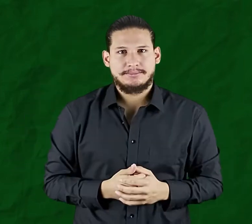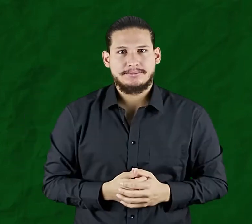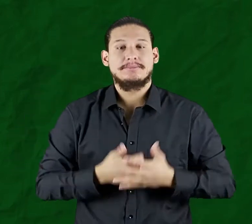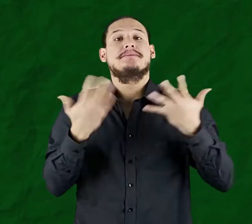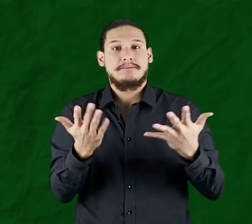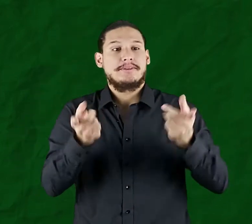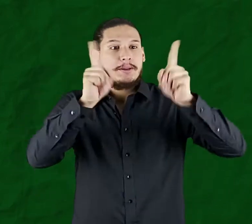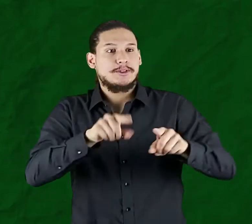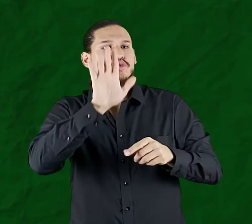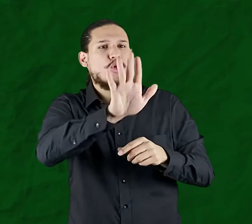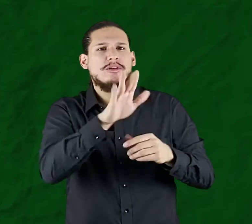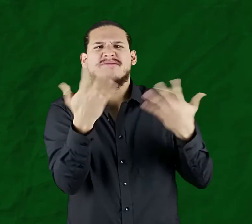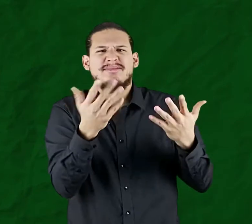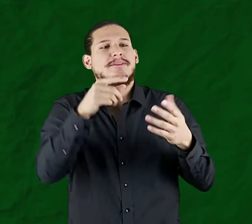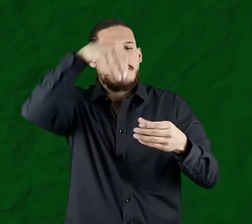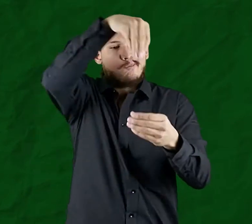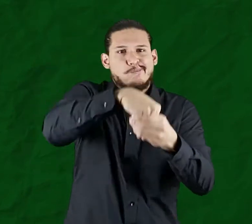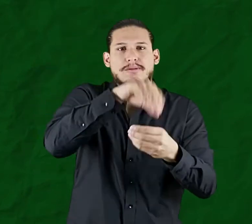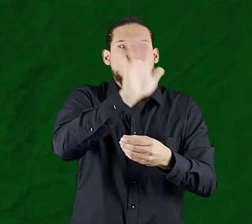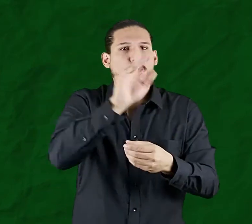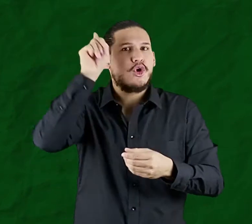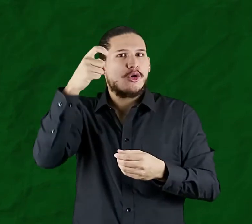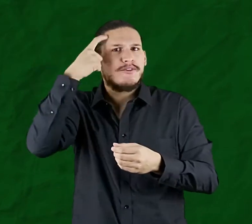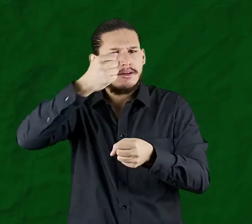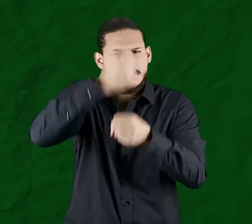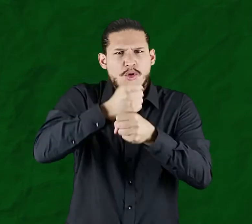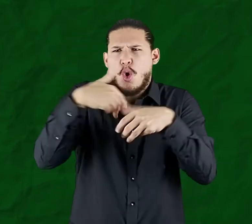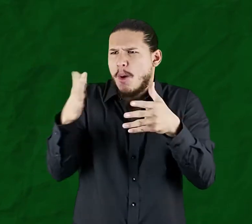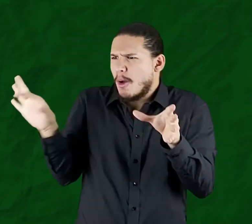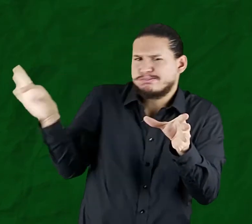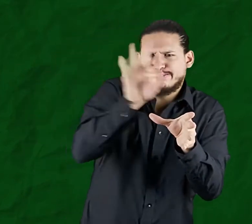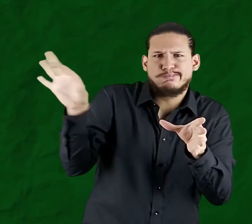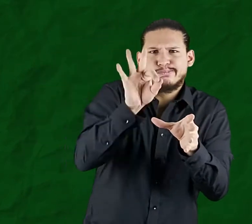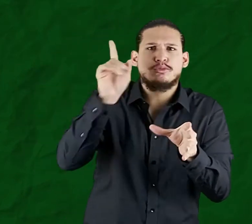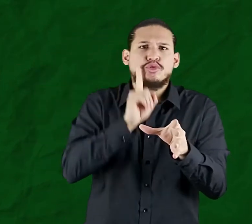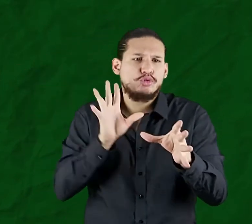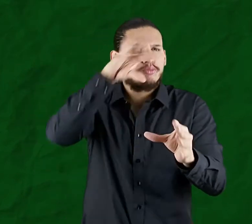La cuota de trabajadores con discapacidad que las entidades oficiales deben contar.